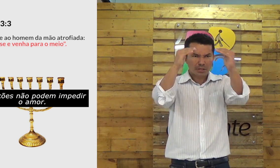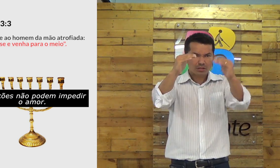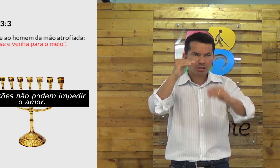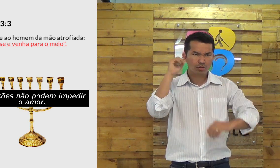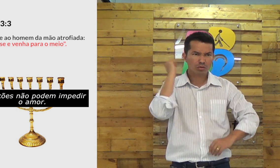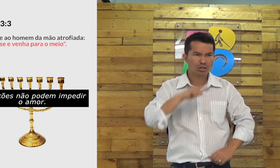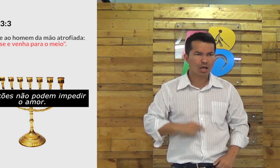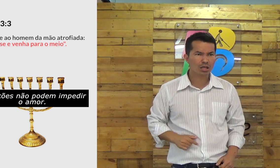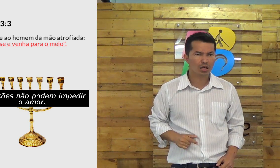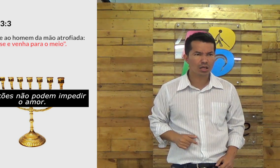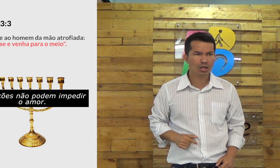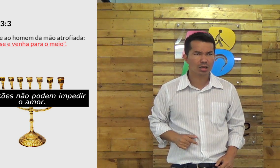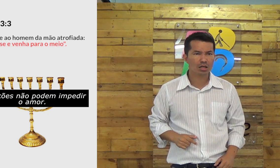leis mandamentos